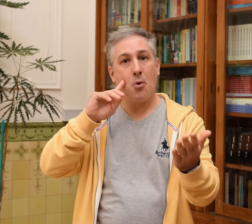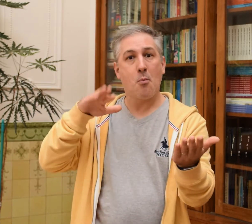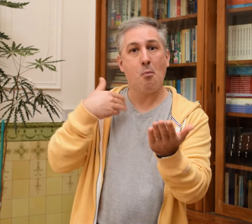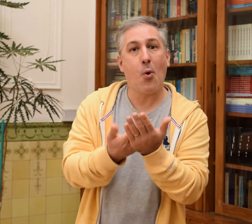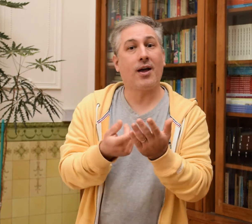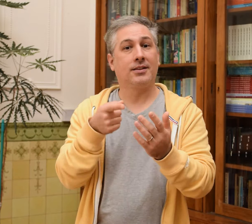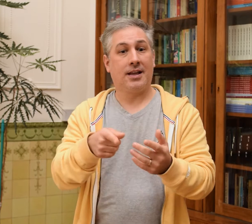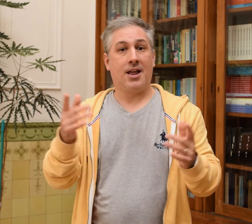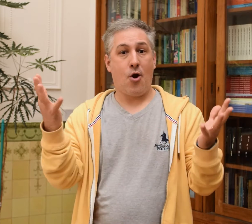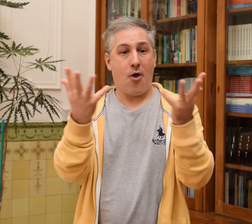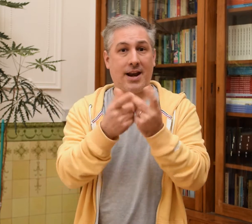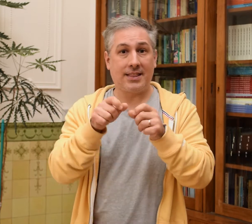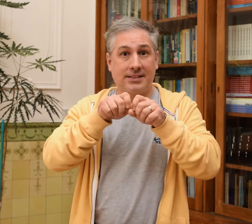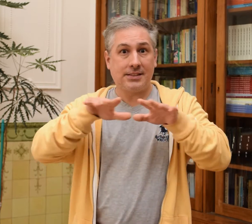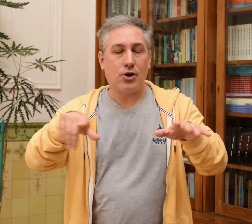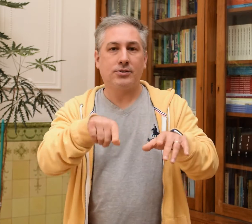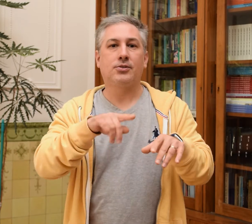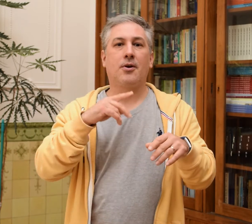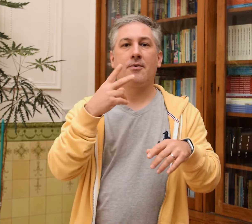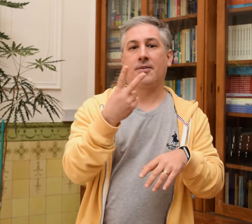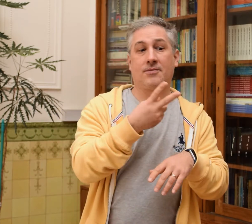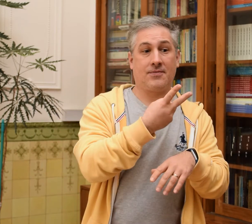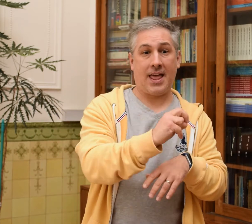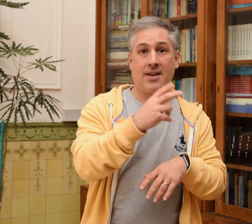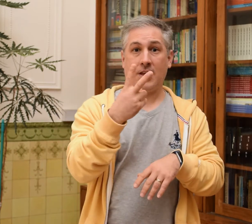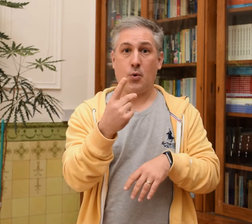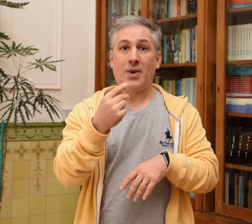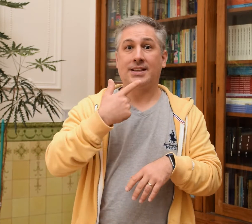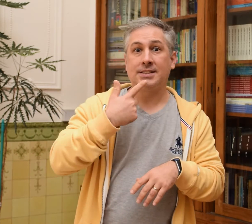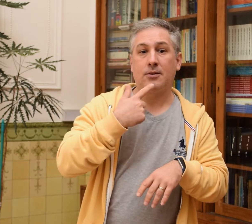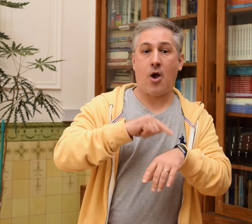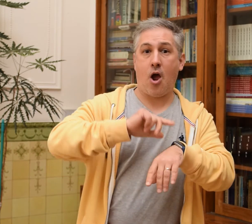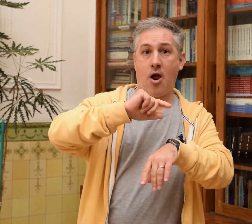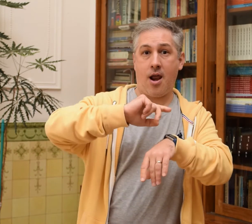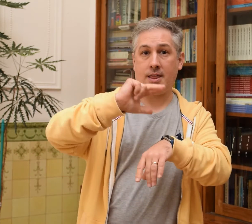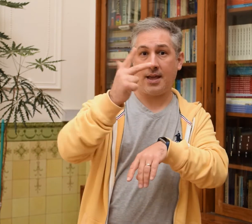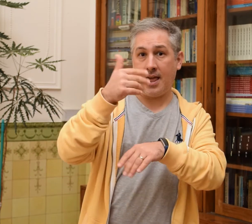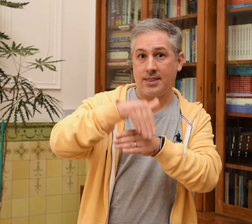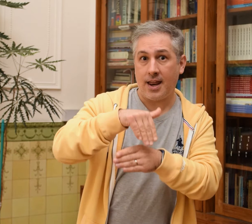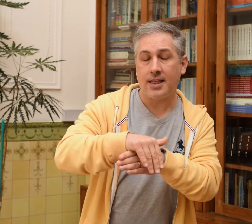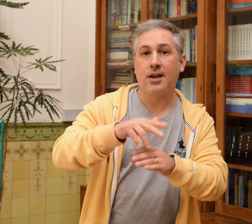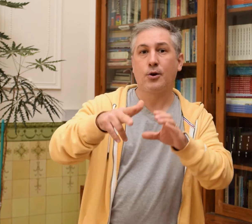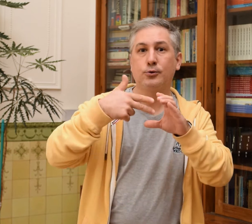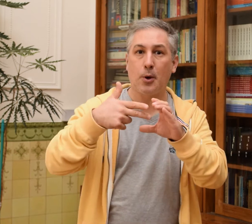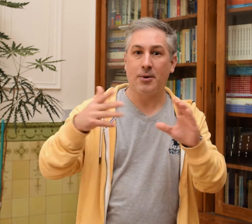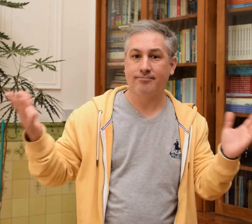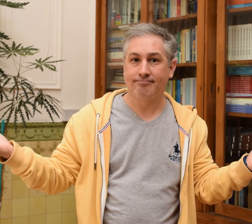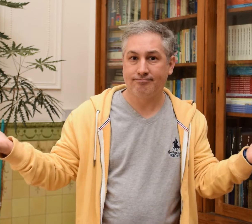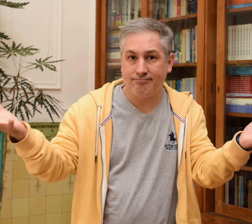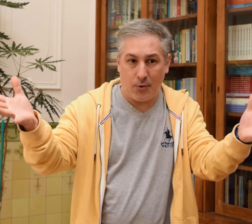Queremos invitarles a un encuentro organizado por Cerezo el 20-21 de septiembre a las 3 de la tarde por motivo de la